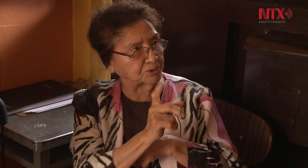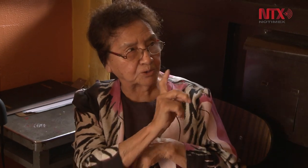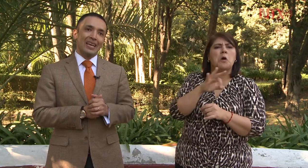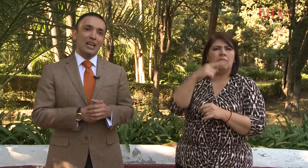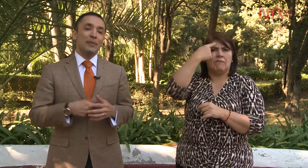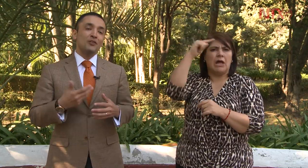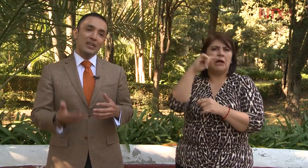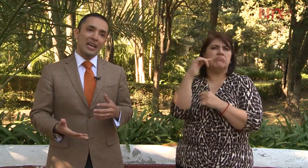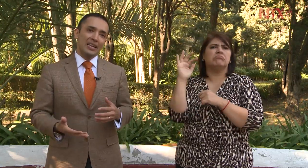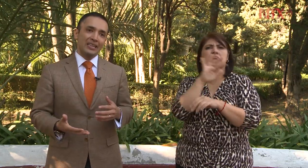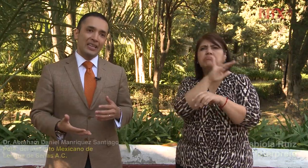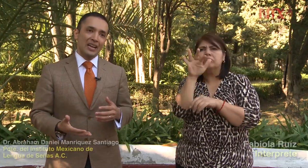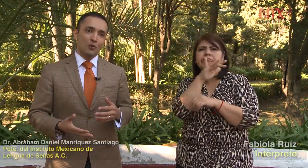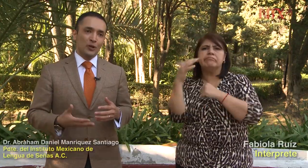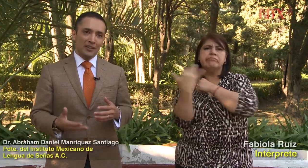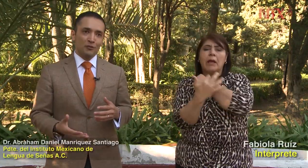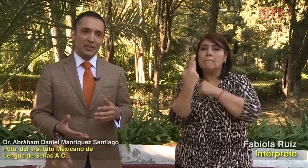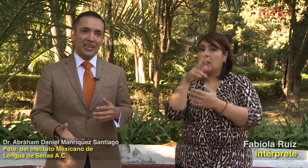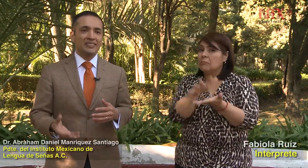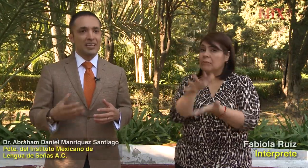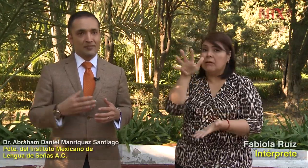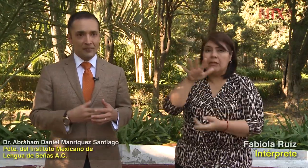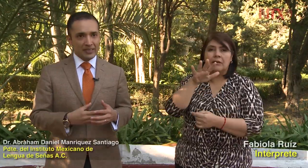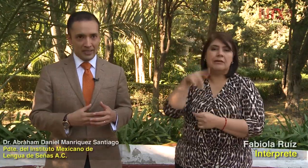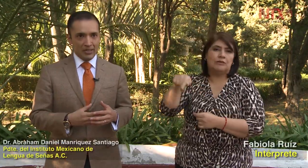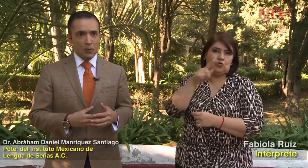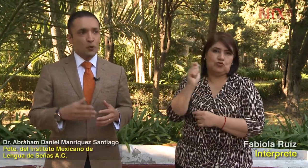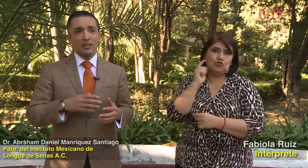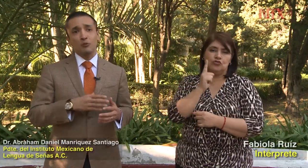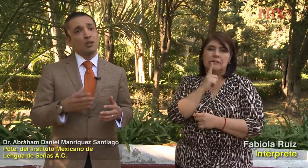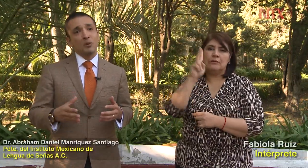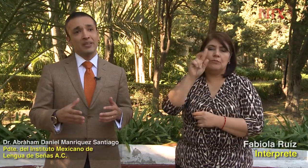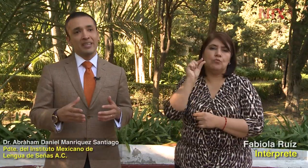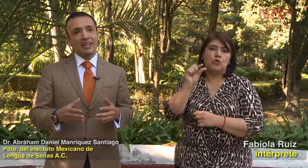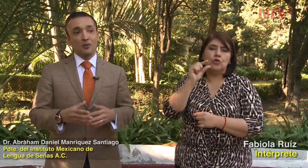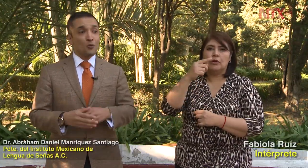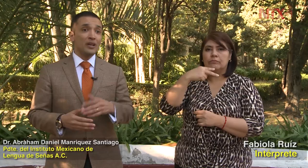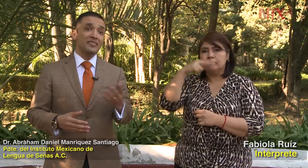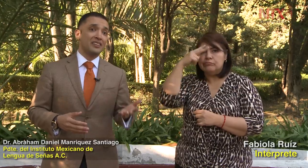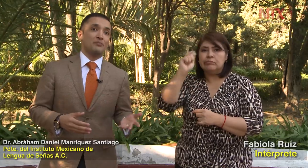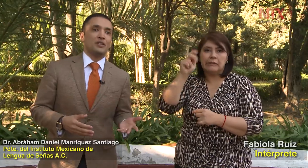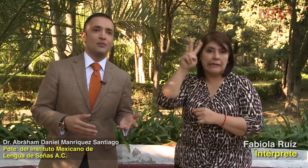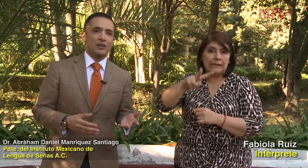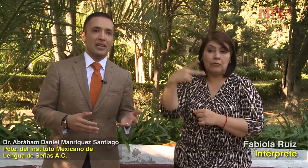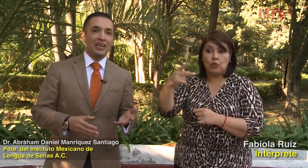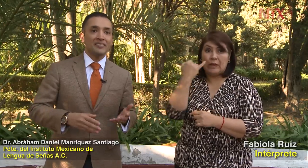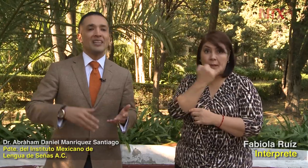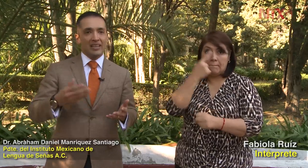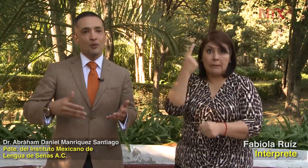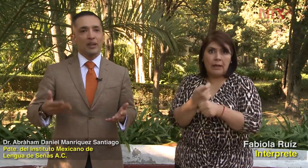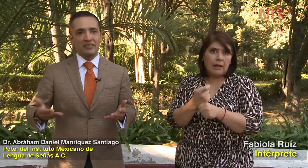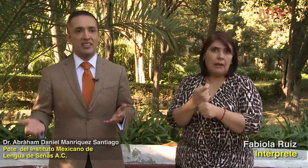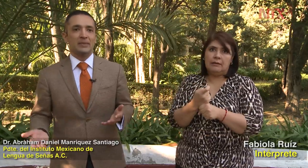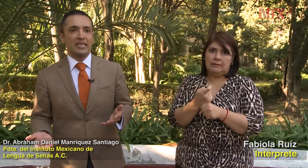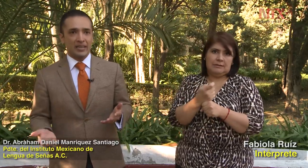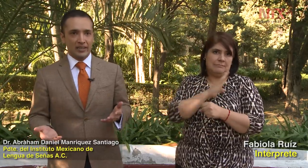La mayoría de la comunidad sorda es analfabeta, porque su lengua materna no es el español, es la lengua de señas mexicana.